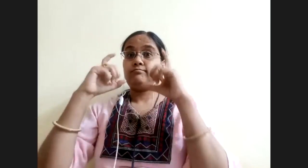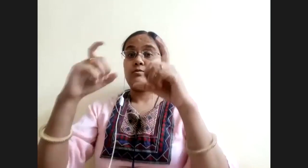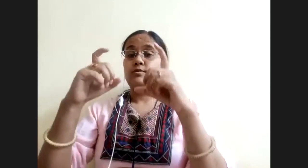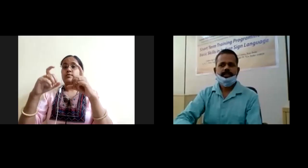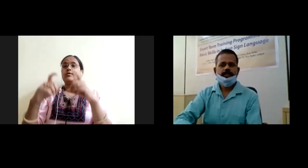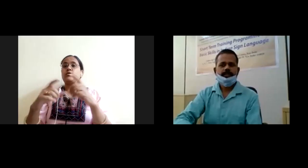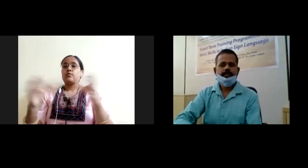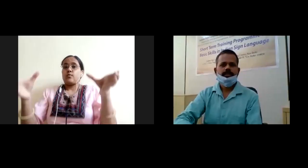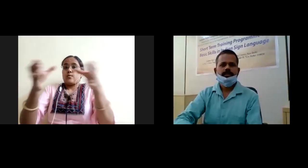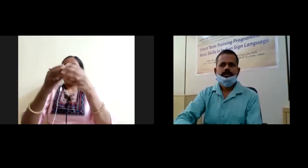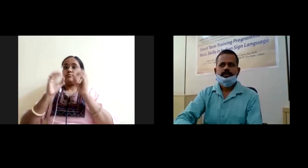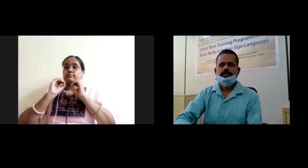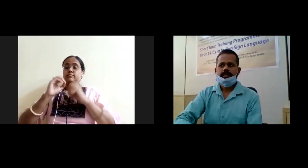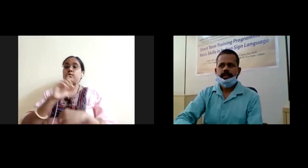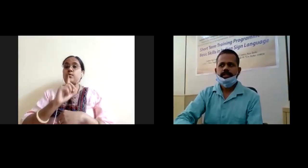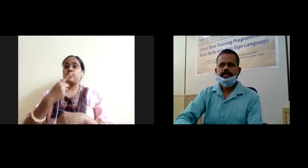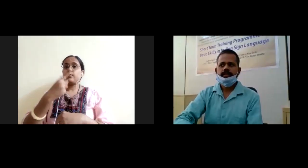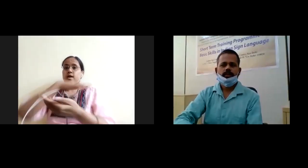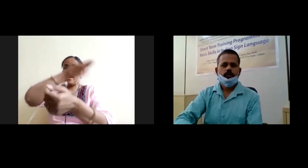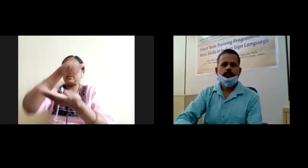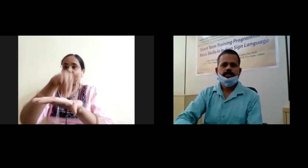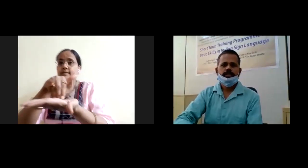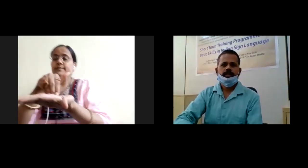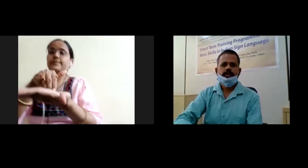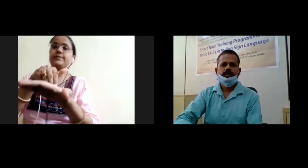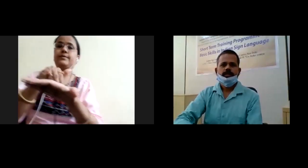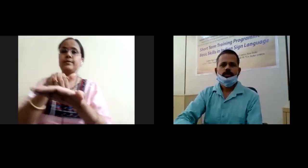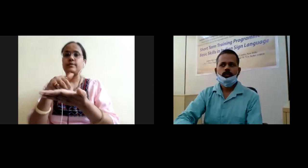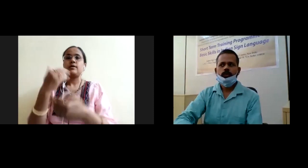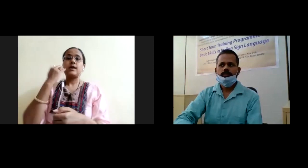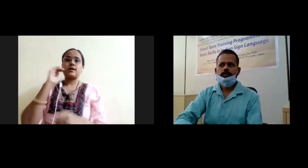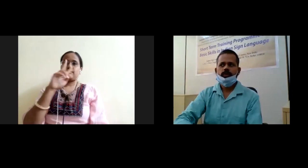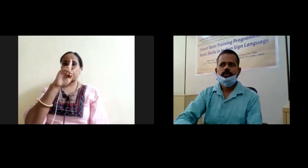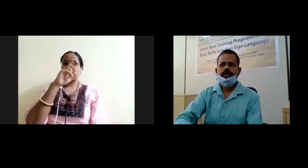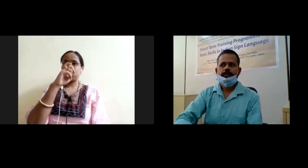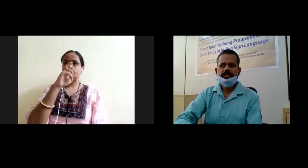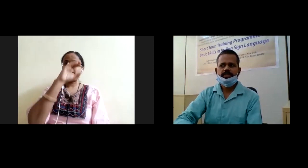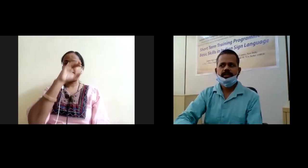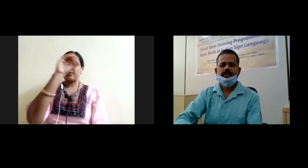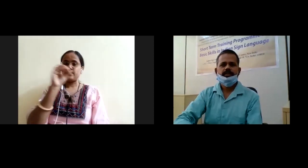ISLRTC भी 27 अक्टूबर से 2 नमंबर 2020 तक